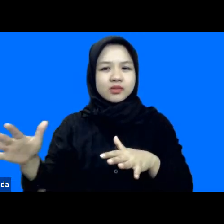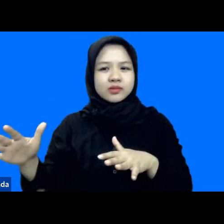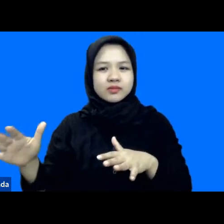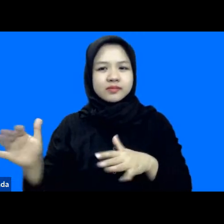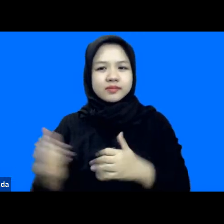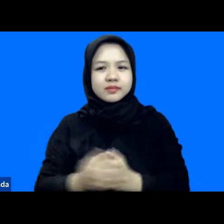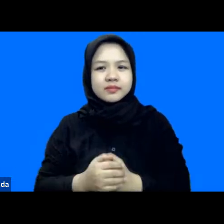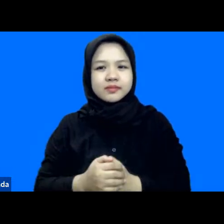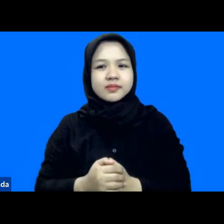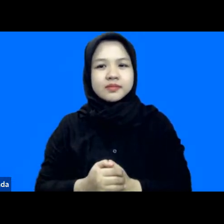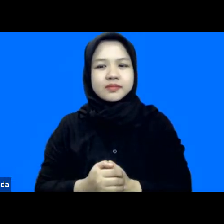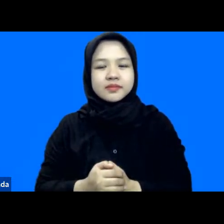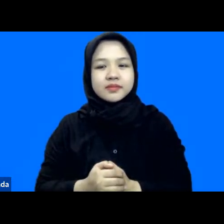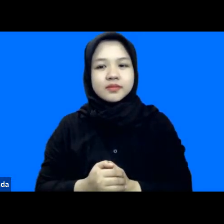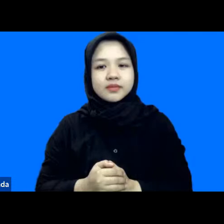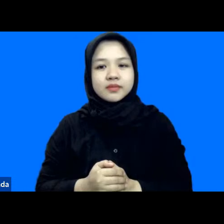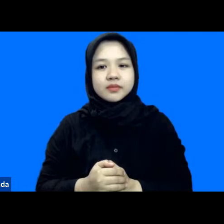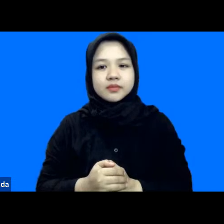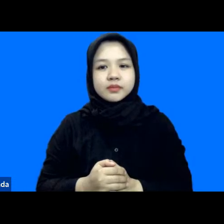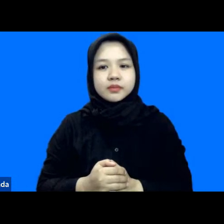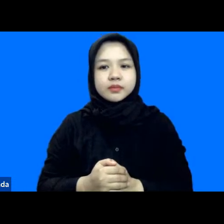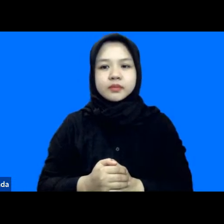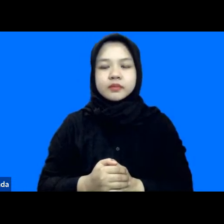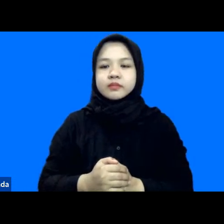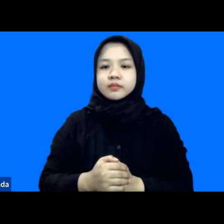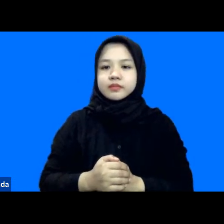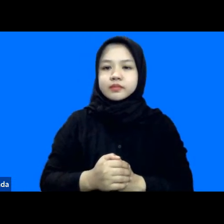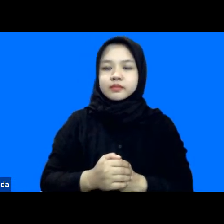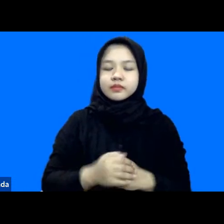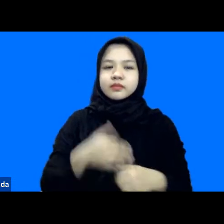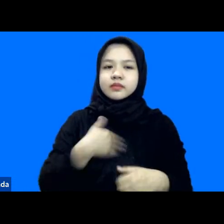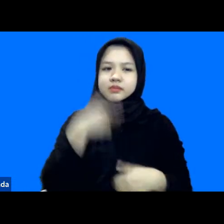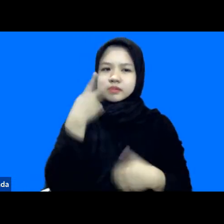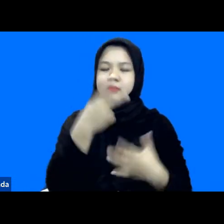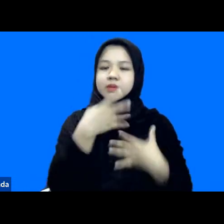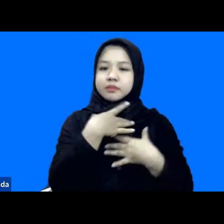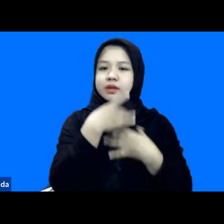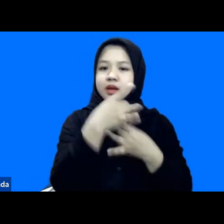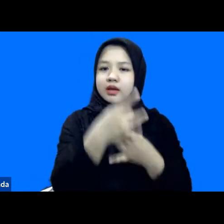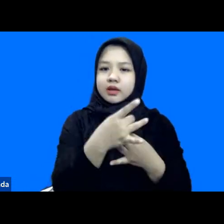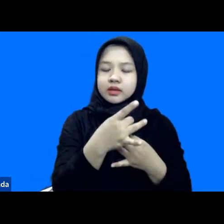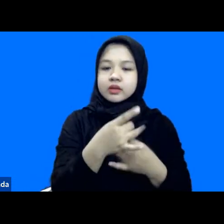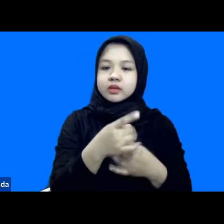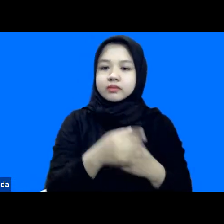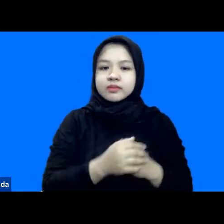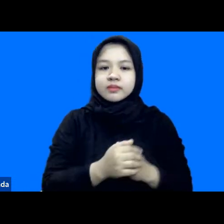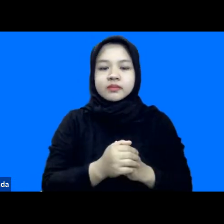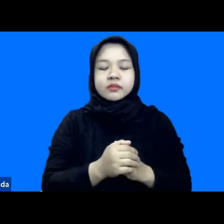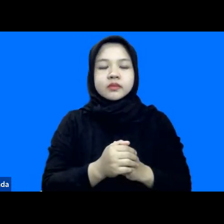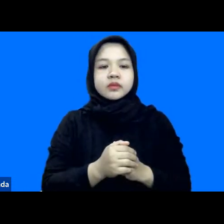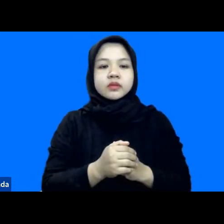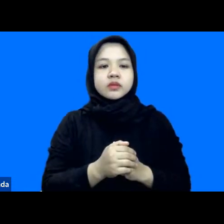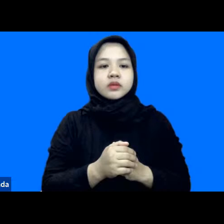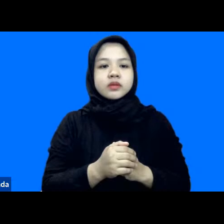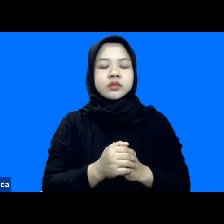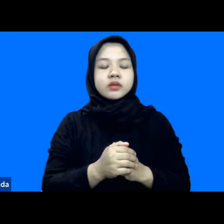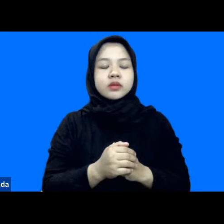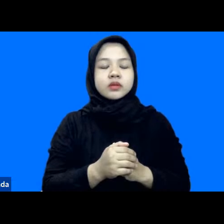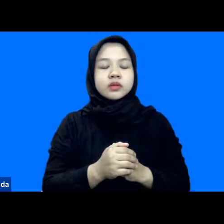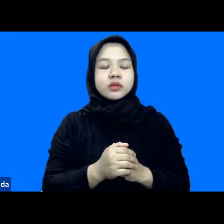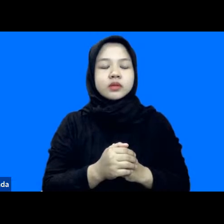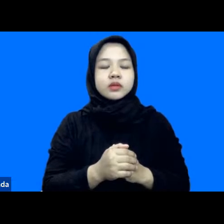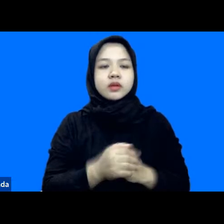itu kalau saya sih menariknya gini salah satu apa